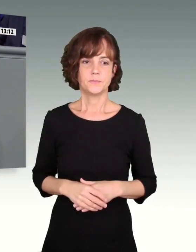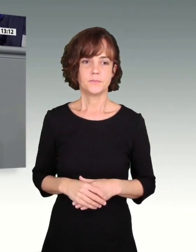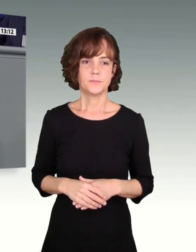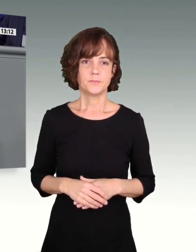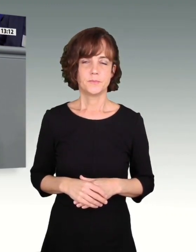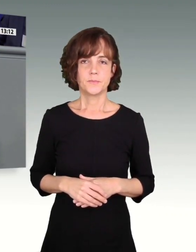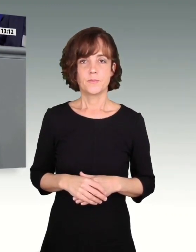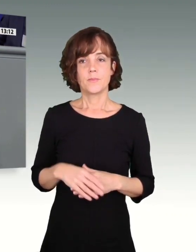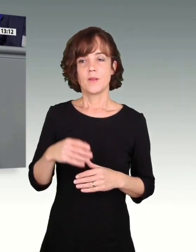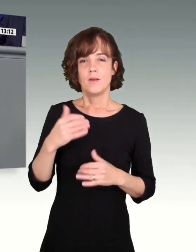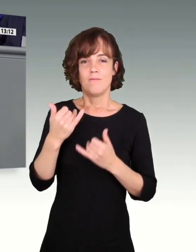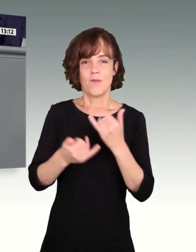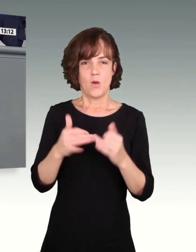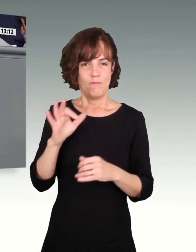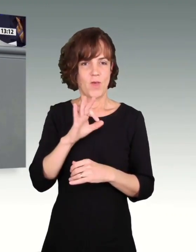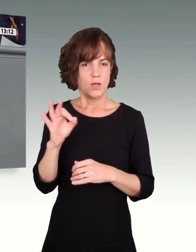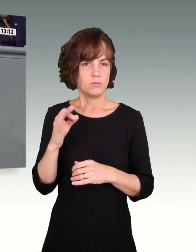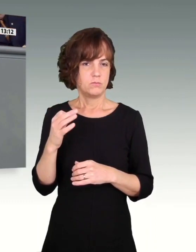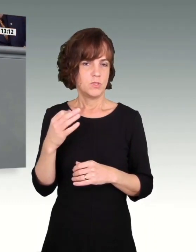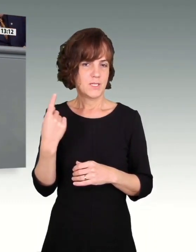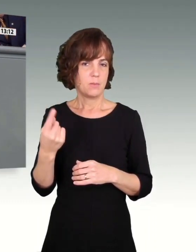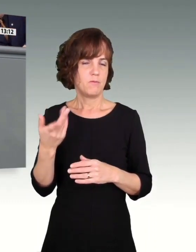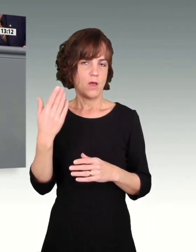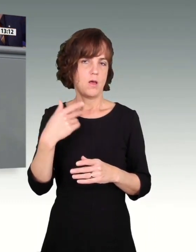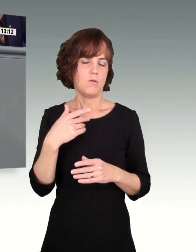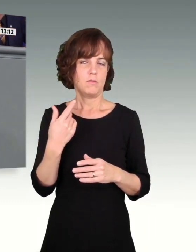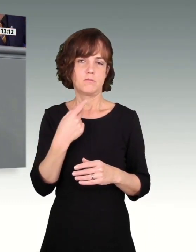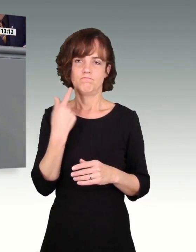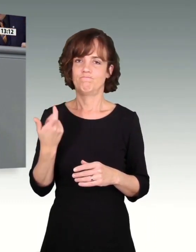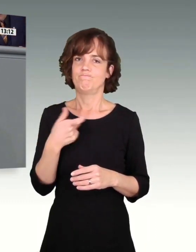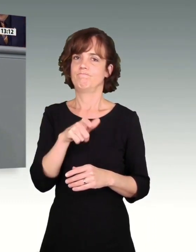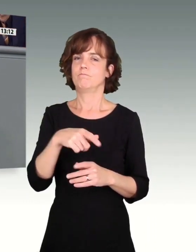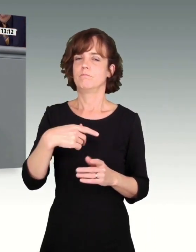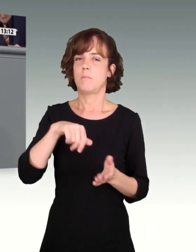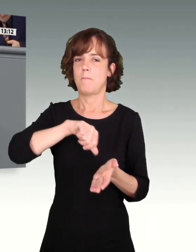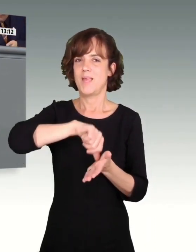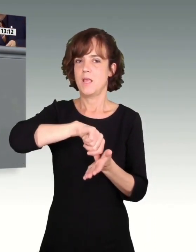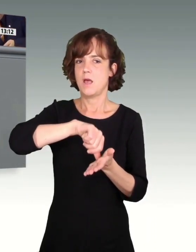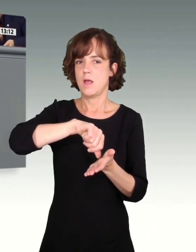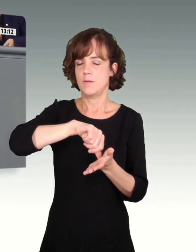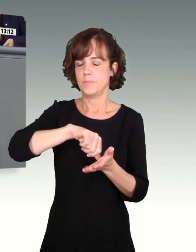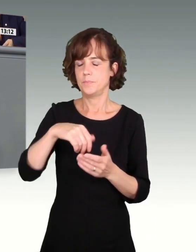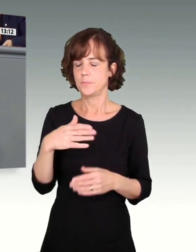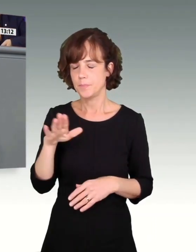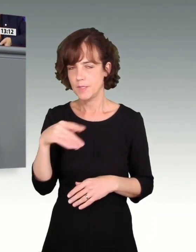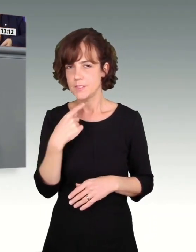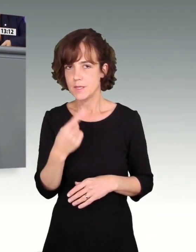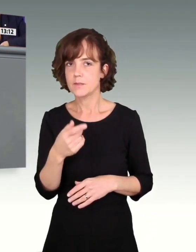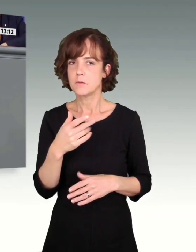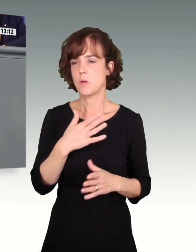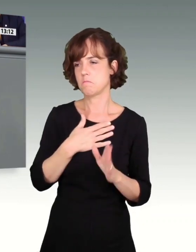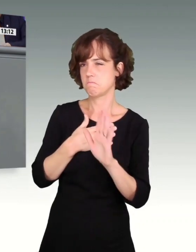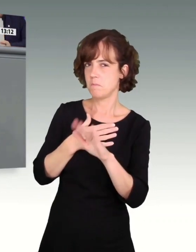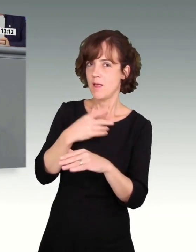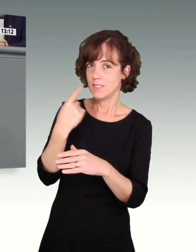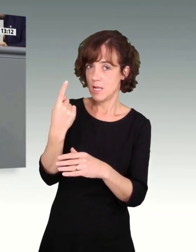Sie haben, Frau Fersche, auch den Median angesprochen. Ich darf da vielleicht auch von meiner Seite aus einmal Zahlen anfügen. Wenn Sie behaupten,